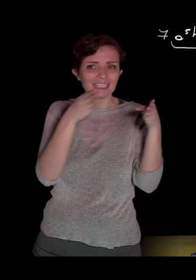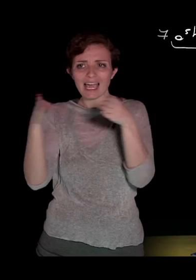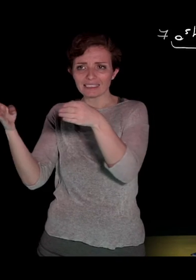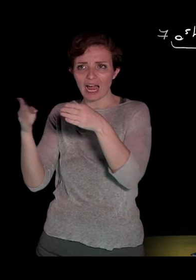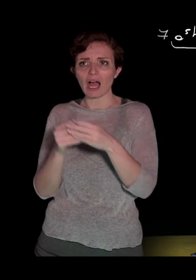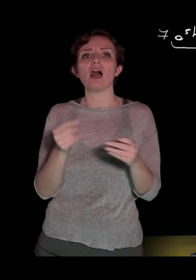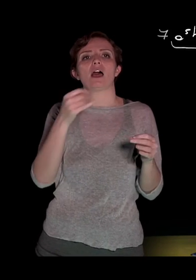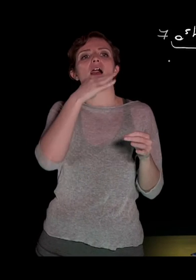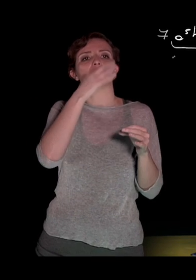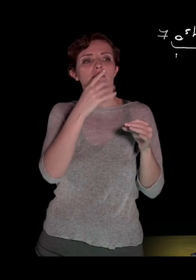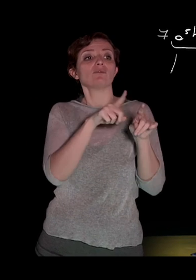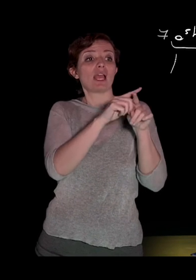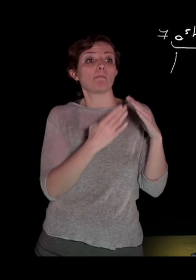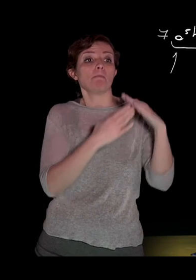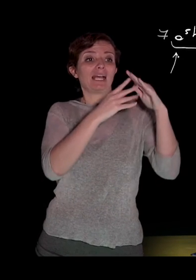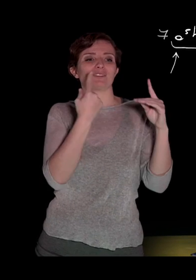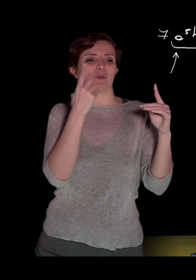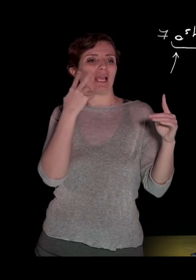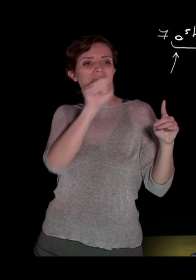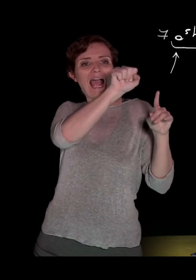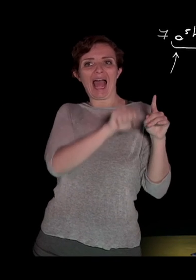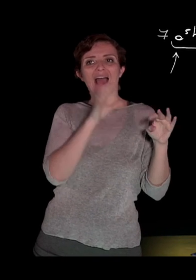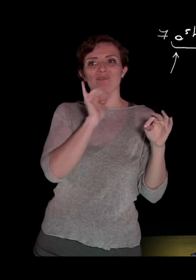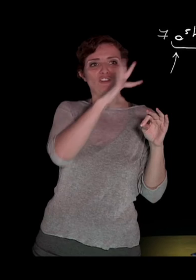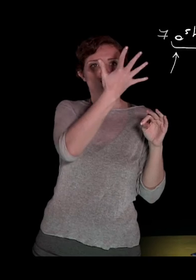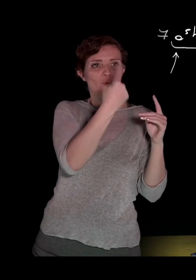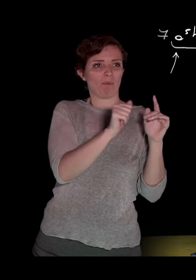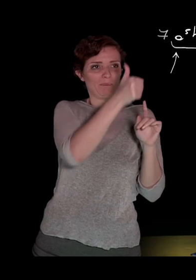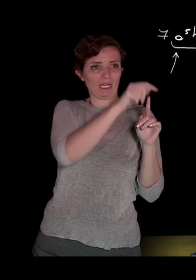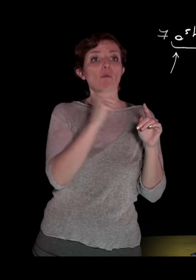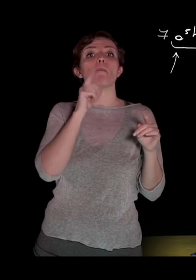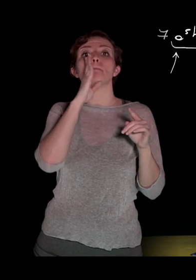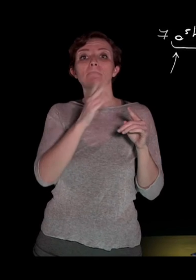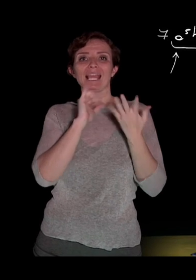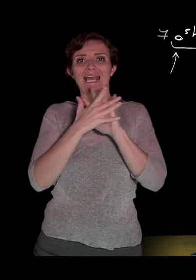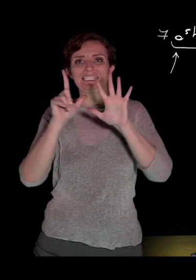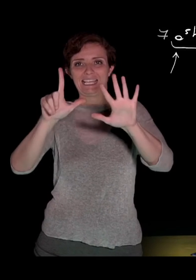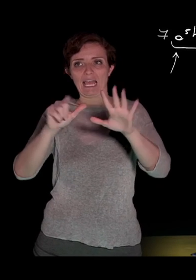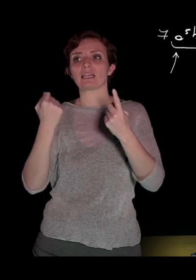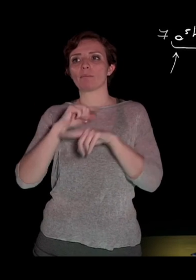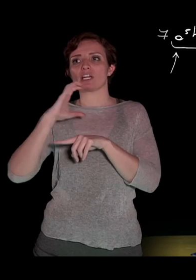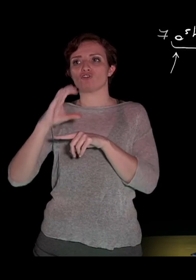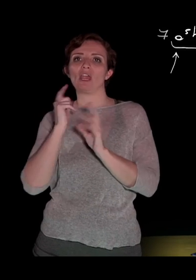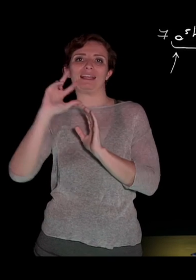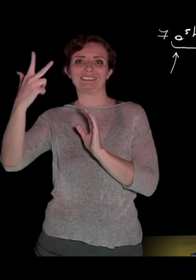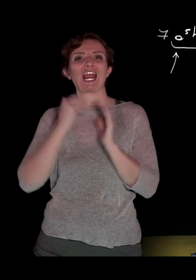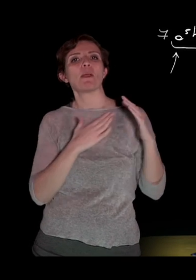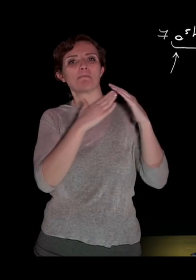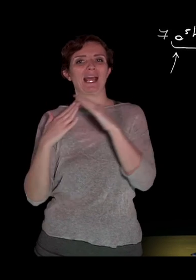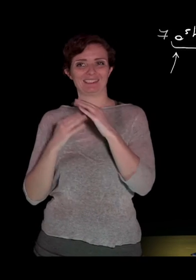ovviamente l'esponente massimo con cui compare la A, in questo caso è 5, per quanto riguarda B sarà 7, per quanto riguarda C invece sarà pari a